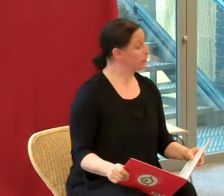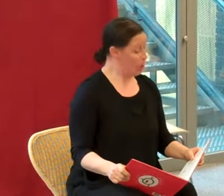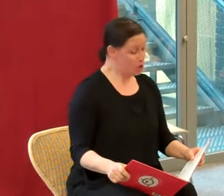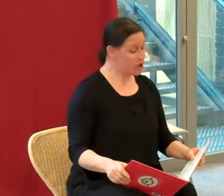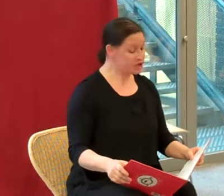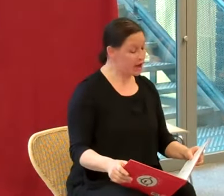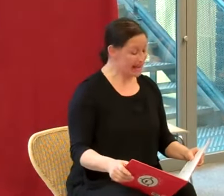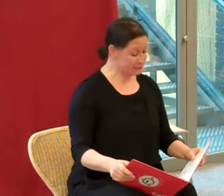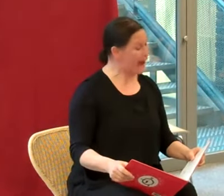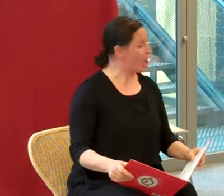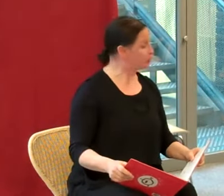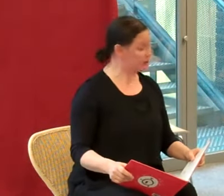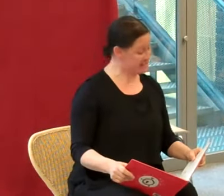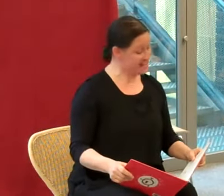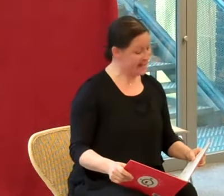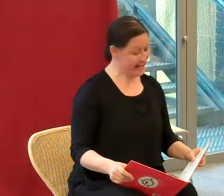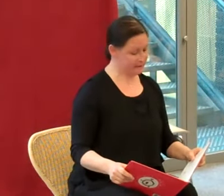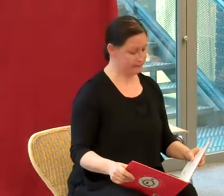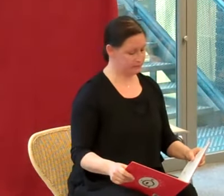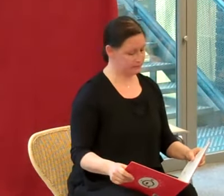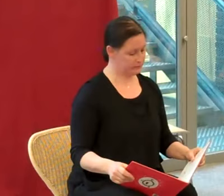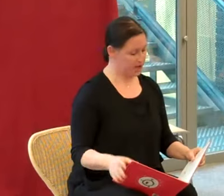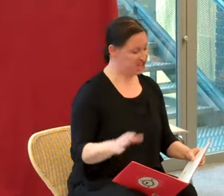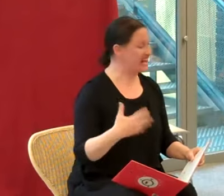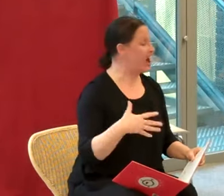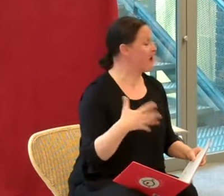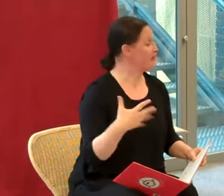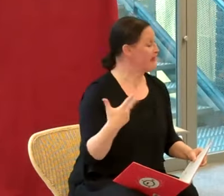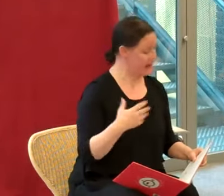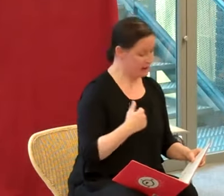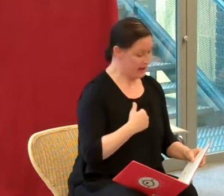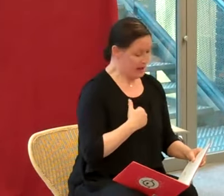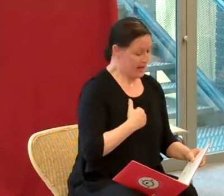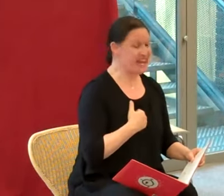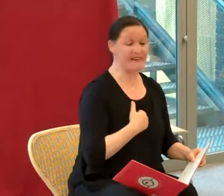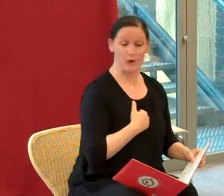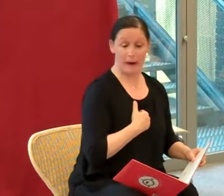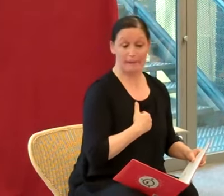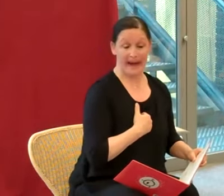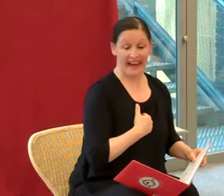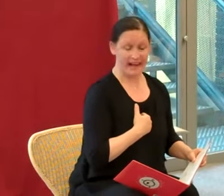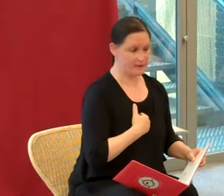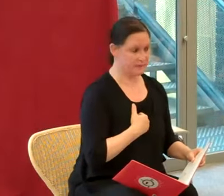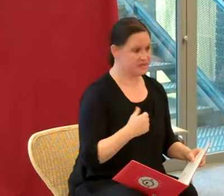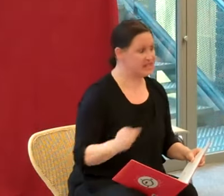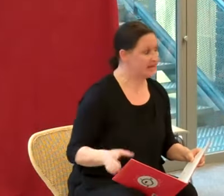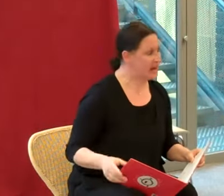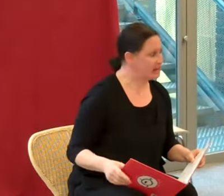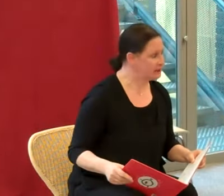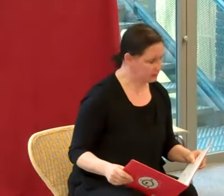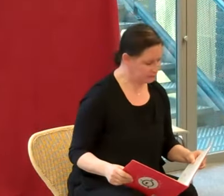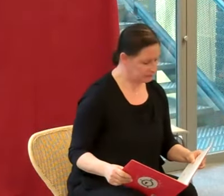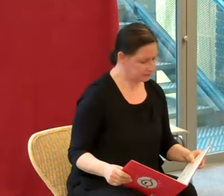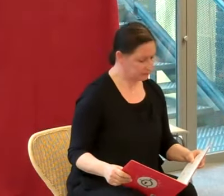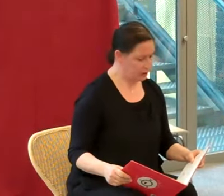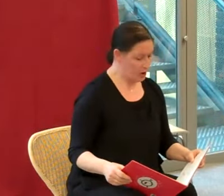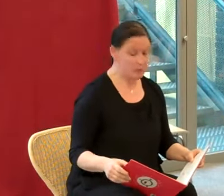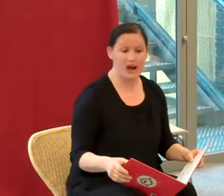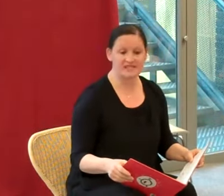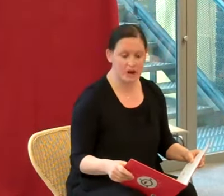« Ne serait-ce pas l'heure de dîner ? J'ai grand faim ! Quelle-vous préparer ? » dit la dame. Belette